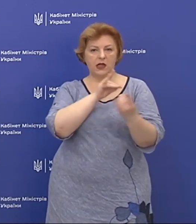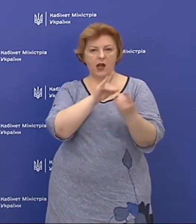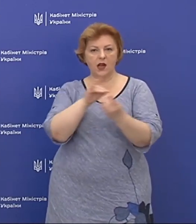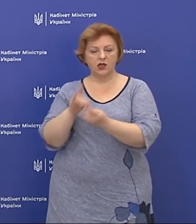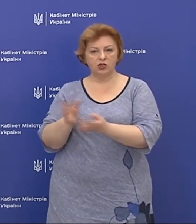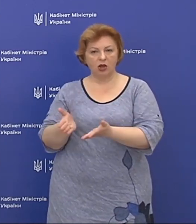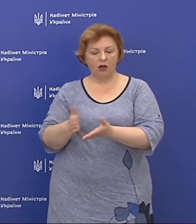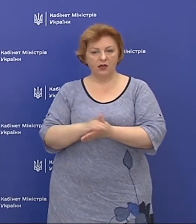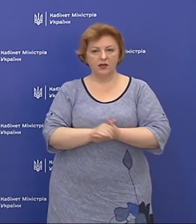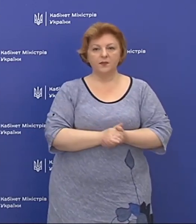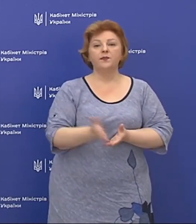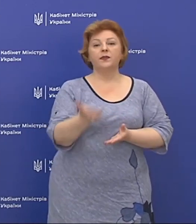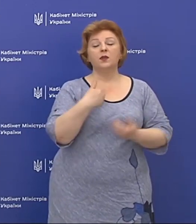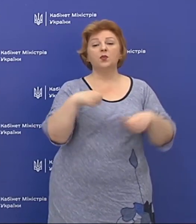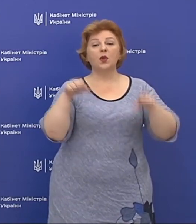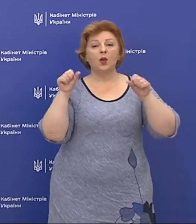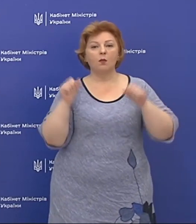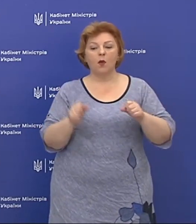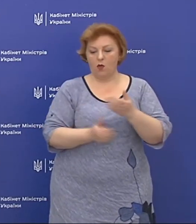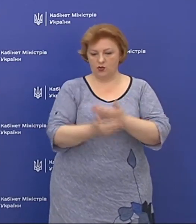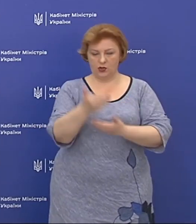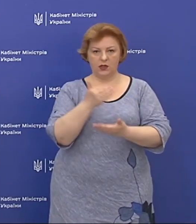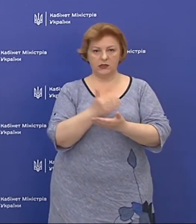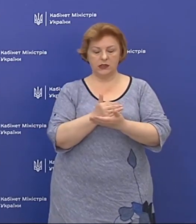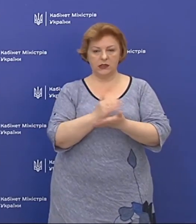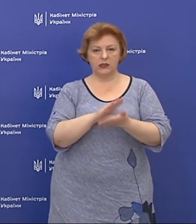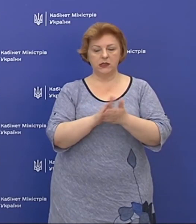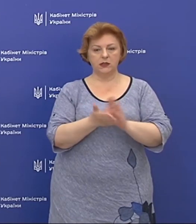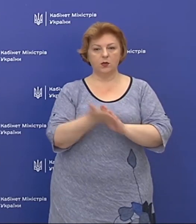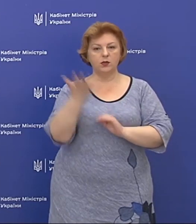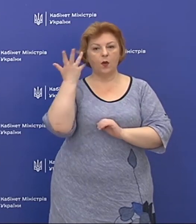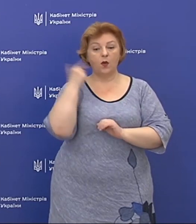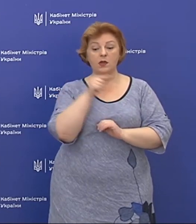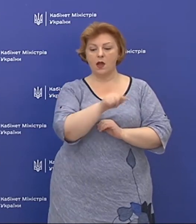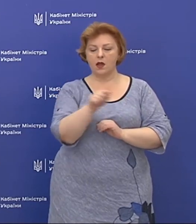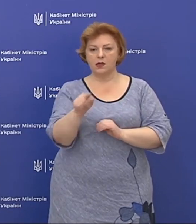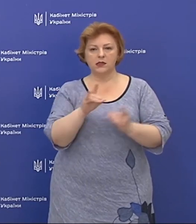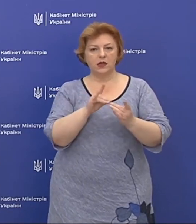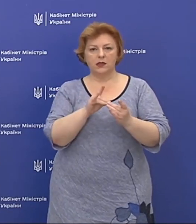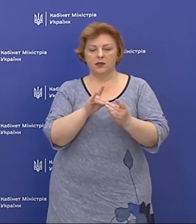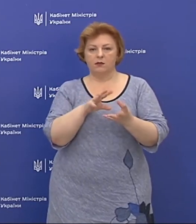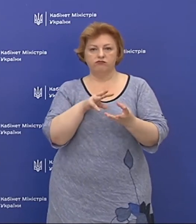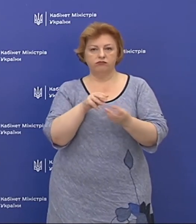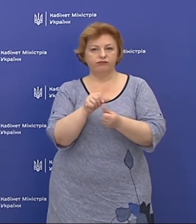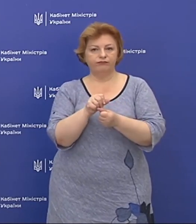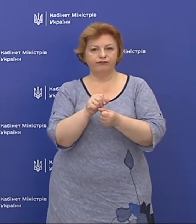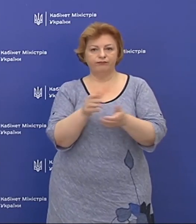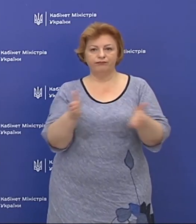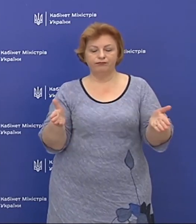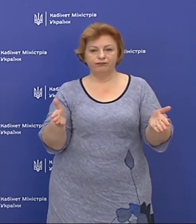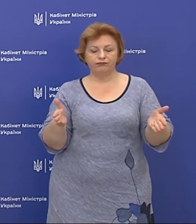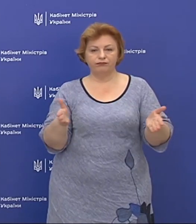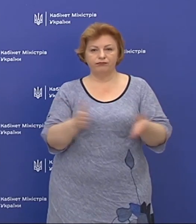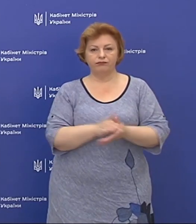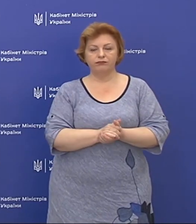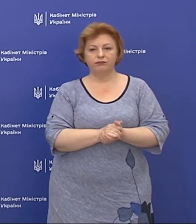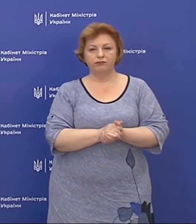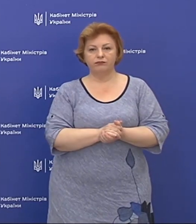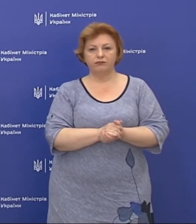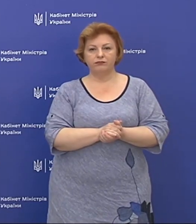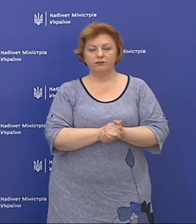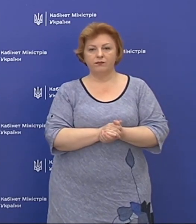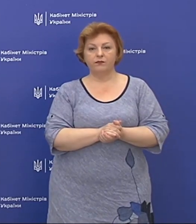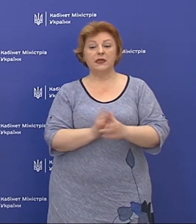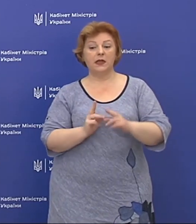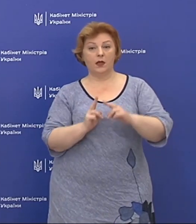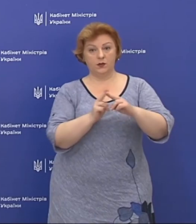ми можемо дійти до ситуації, коли ці ліжка просто закінчаться. І